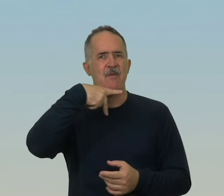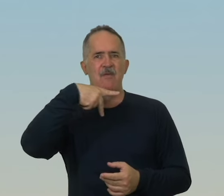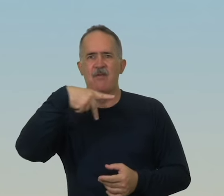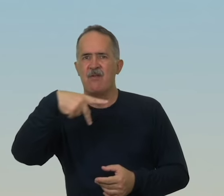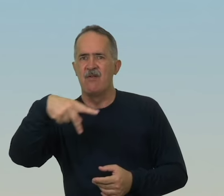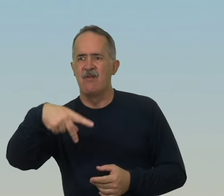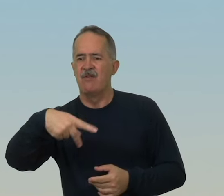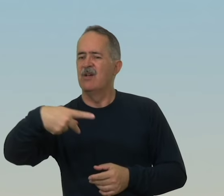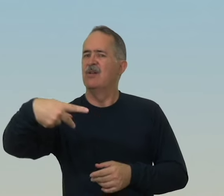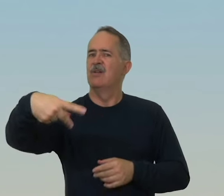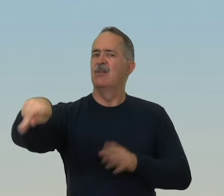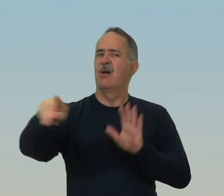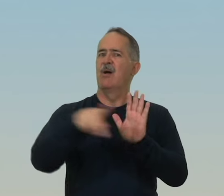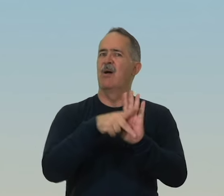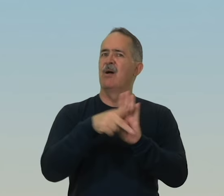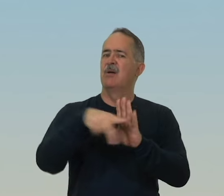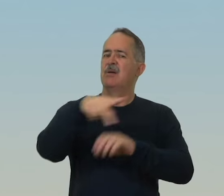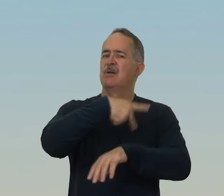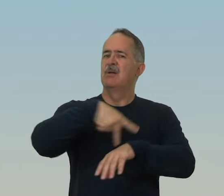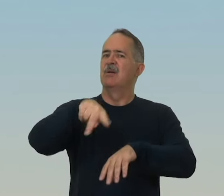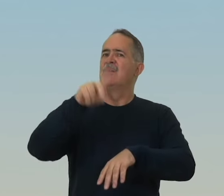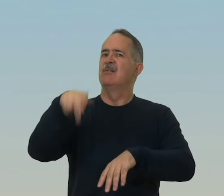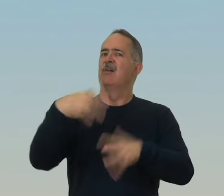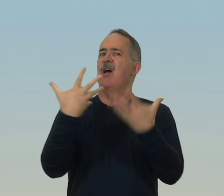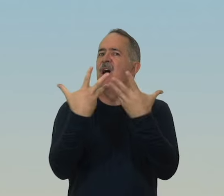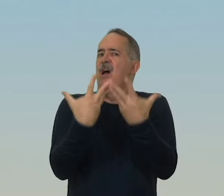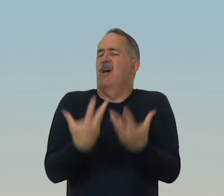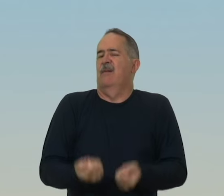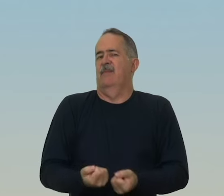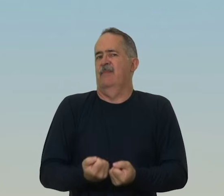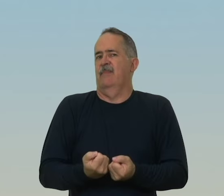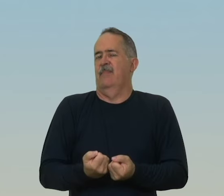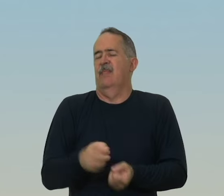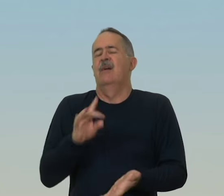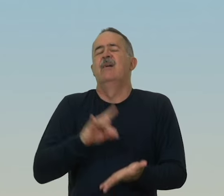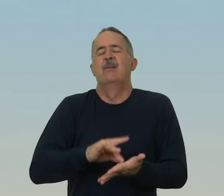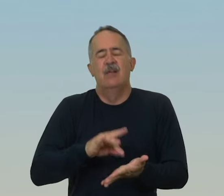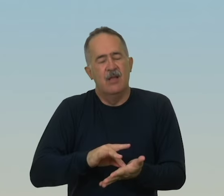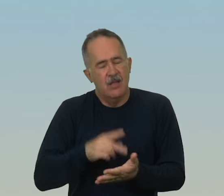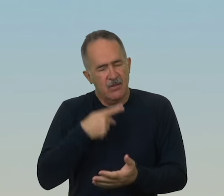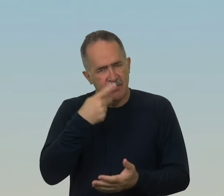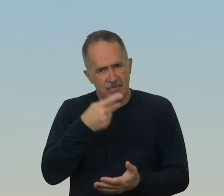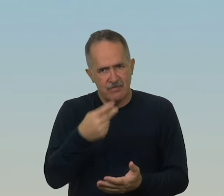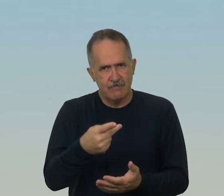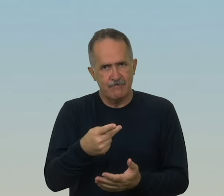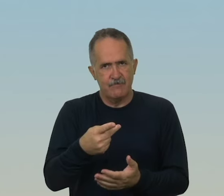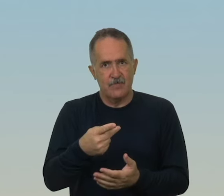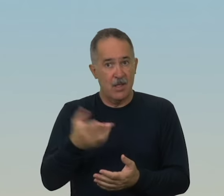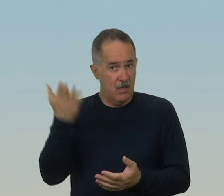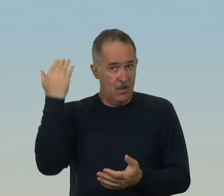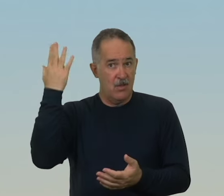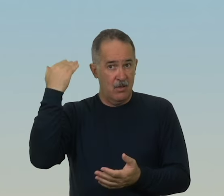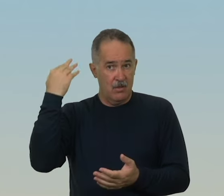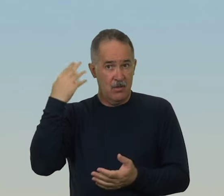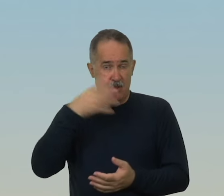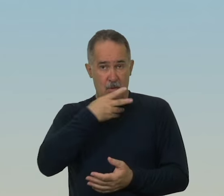bem recebido em sua pátria De fato, eu vos digo No tempo do profeta